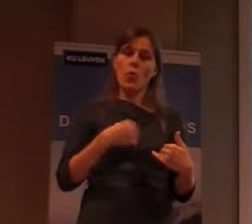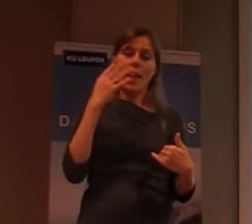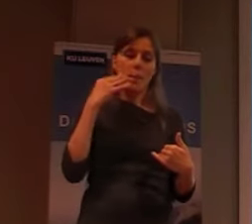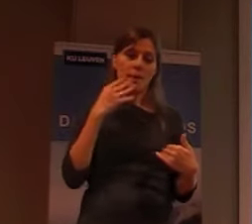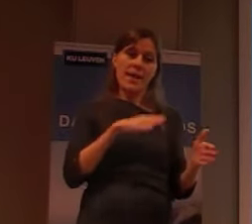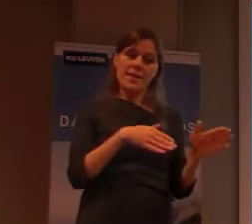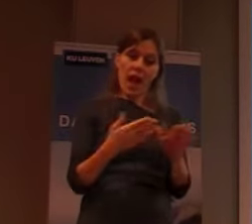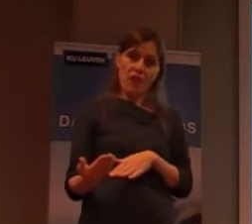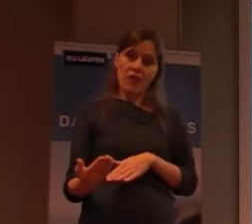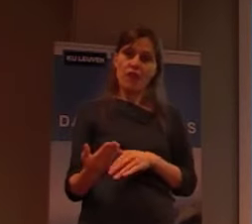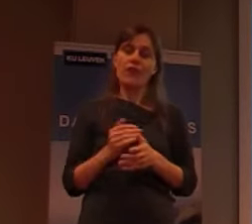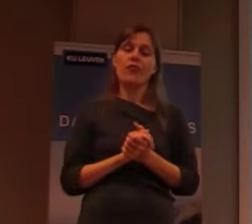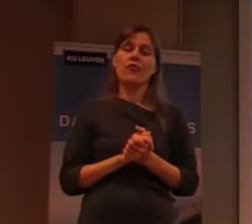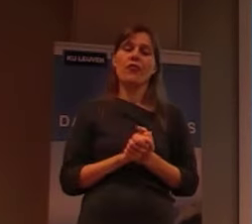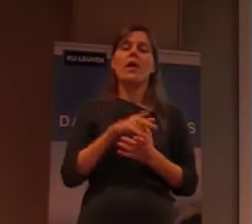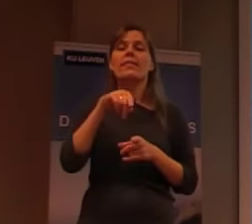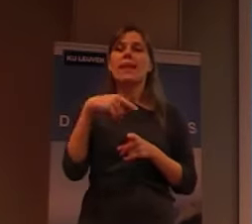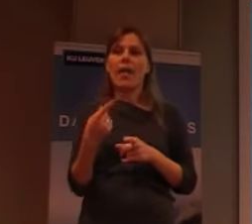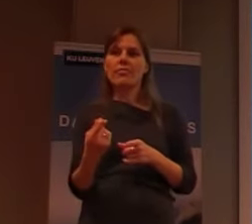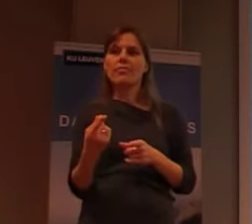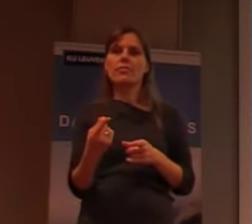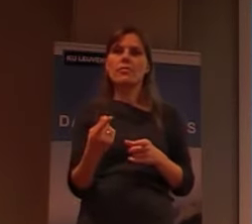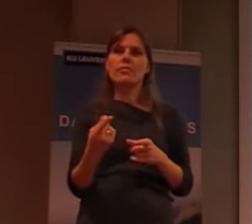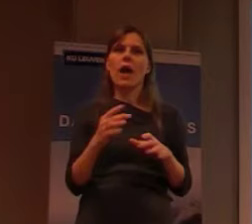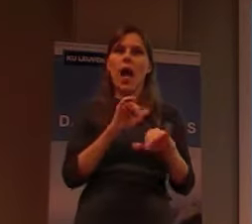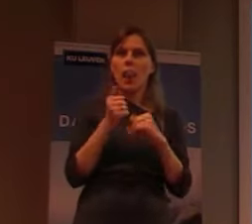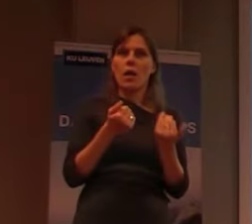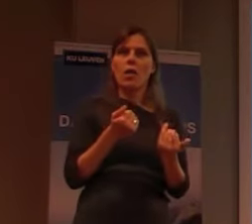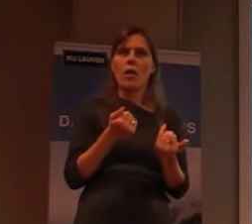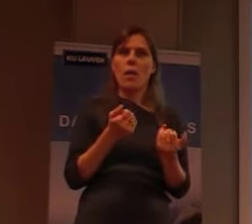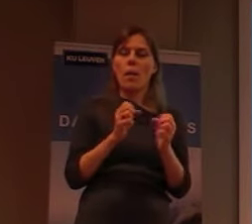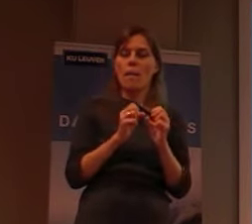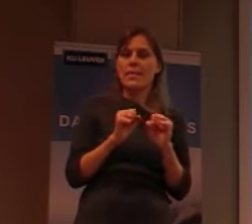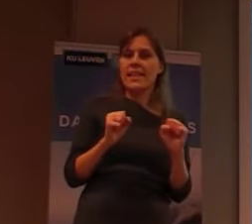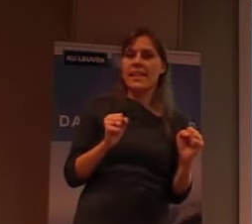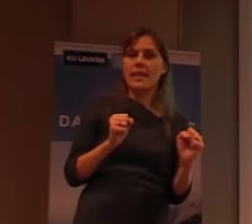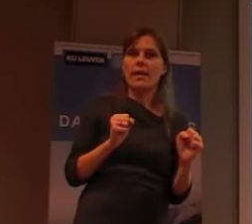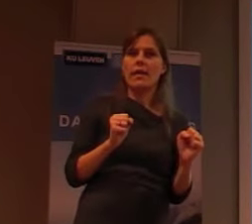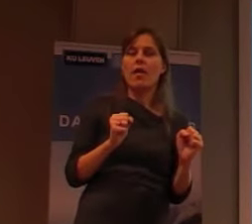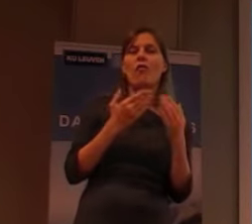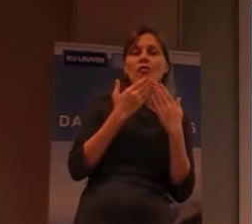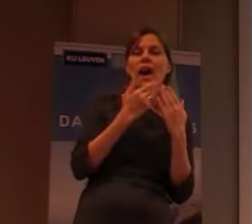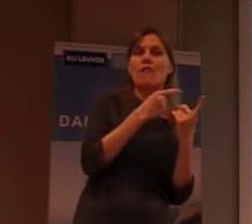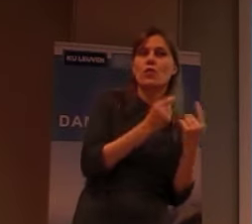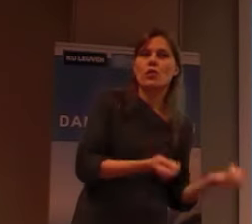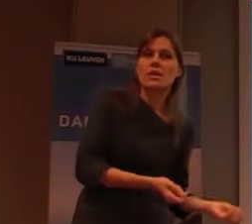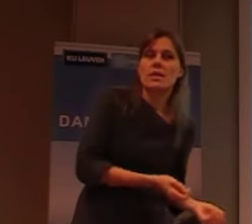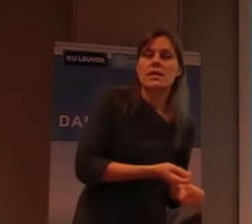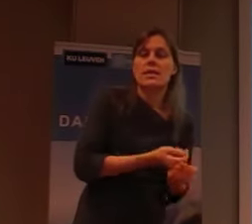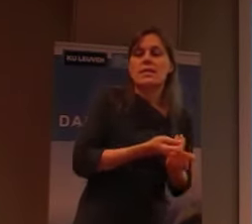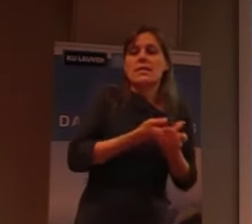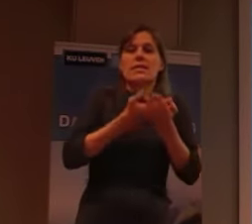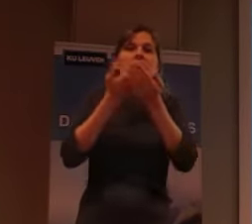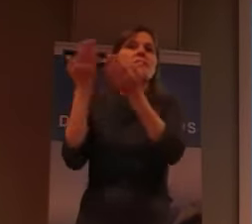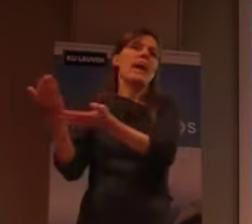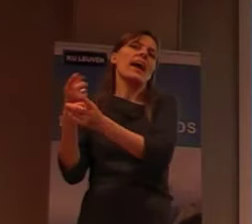dan worden, de, eigenlijk, alle bezittingen, dan worden gevraagd, om dat te schenken, aan het, aan het,